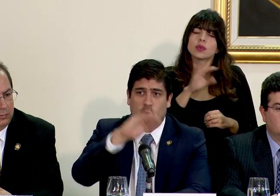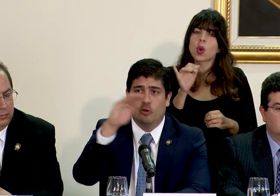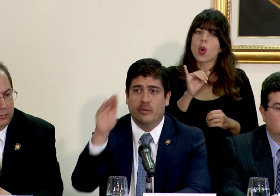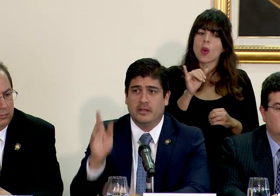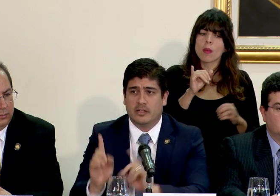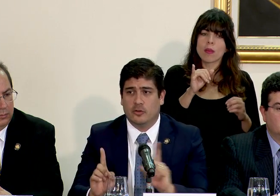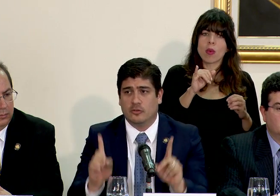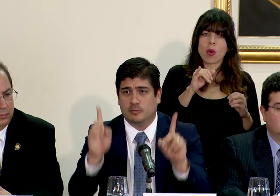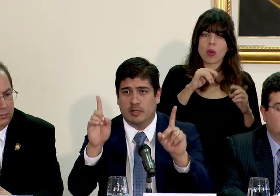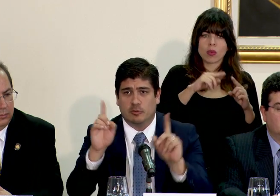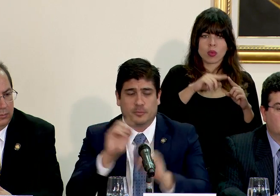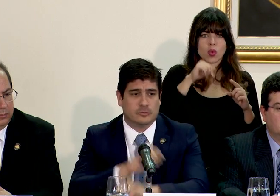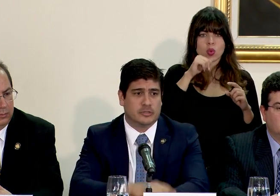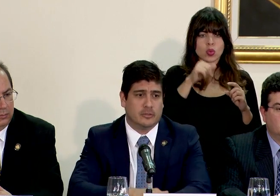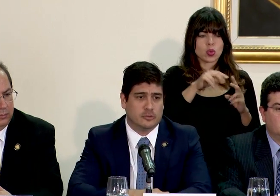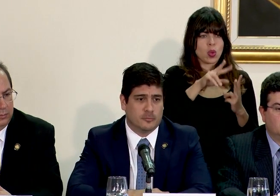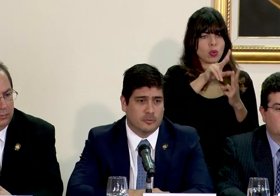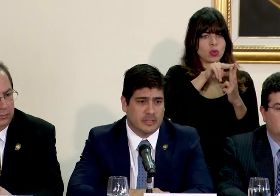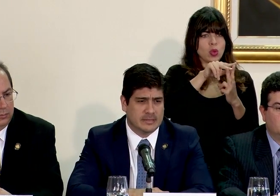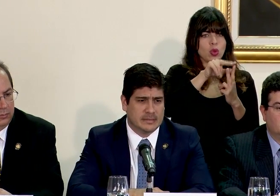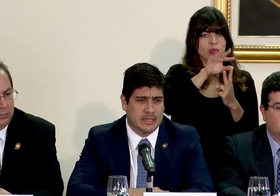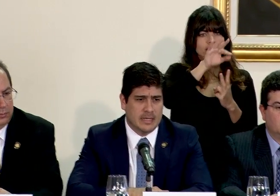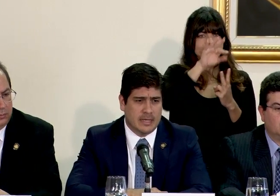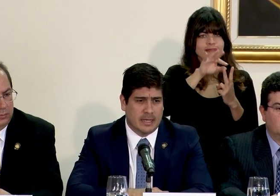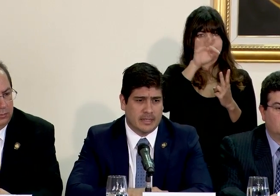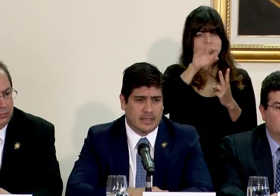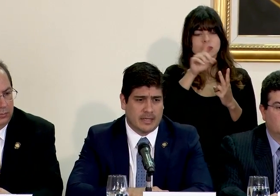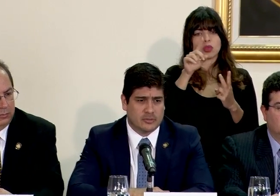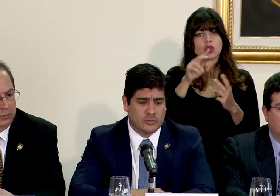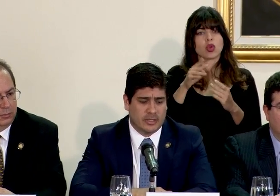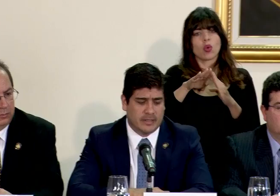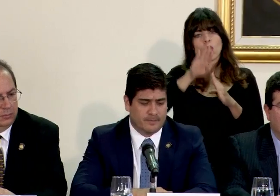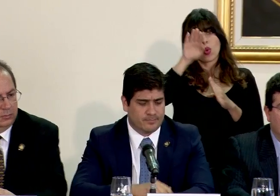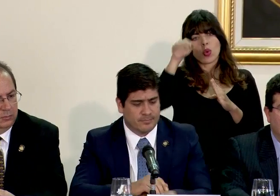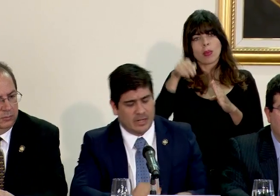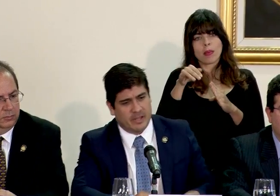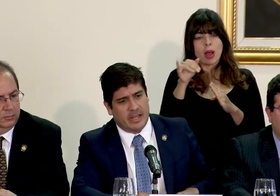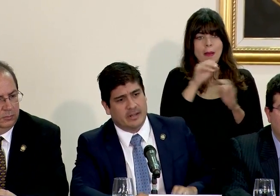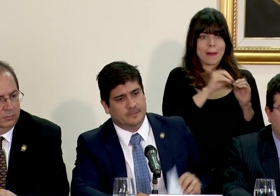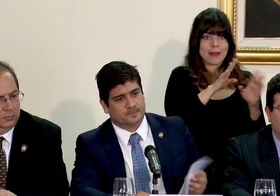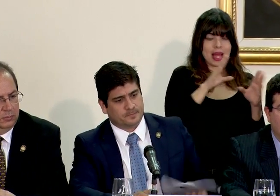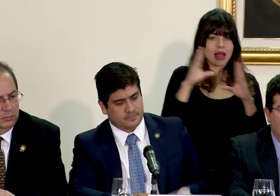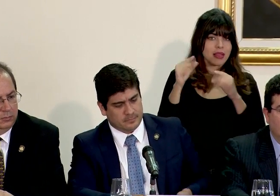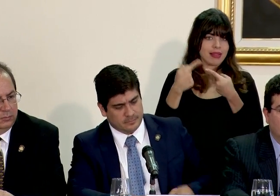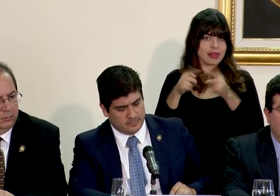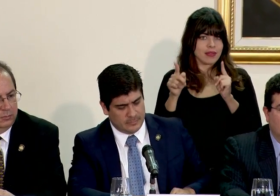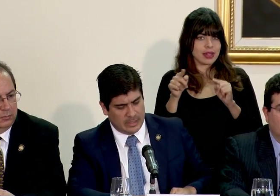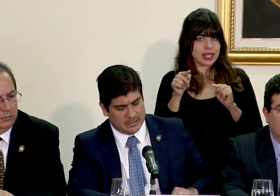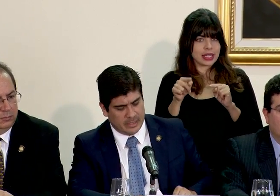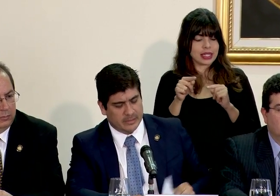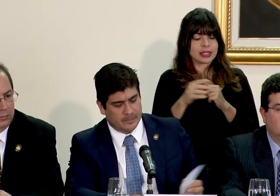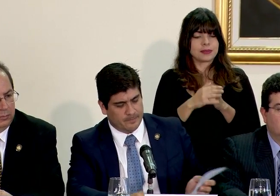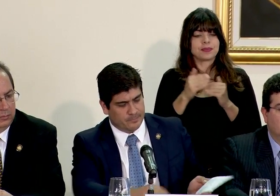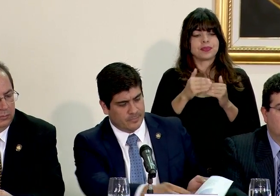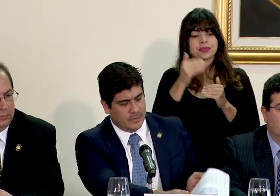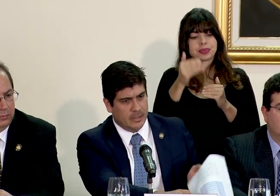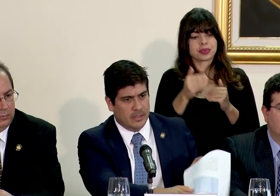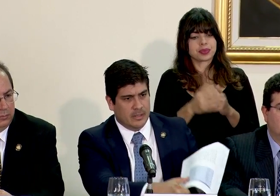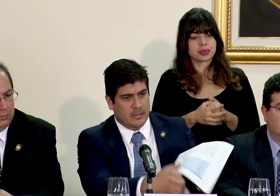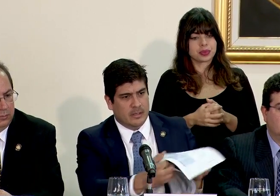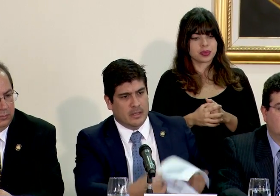una curva y no dos picos pronunciados como lo es en el caso de la mañana. La siguiente.